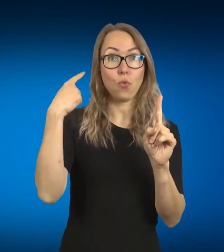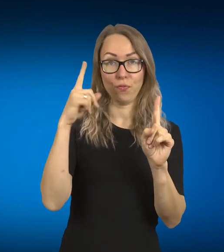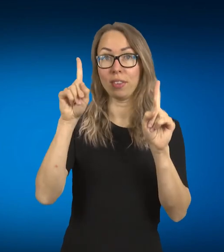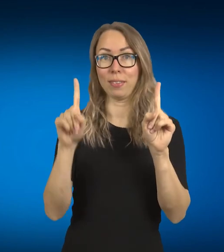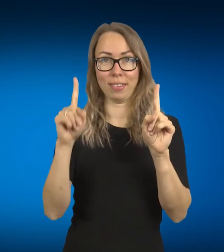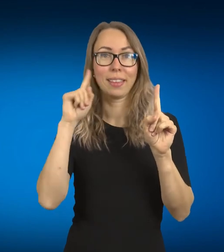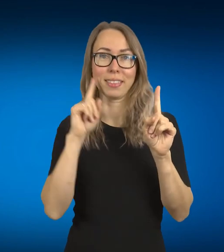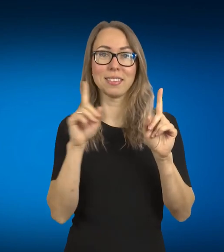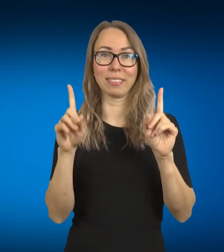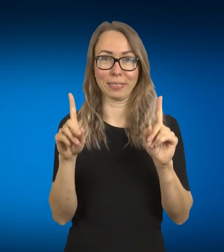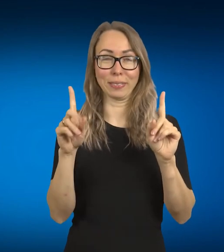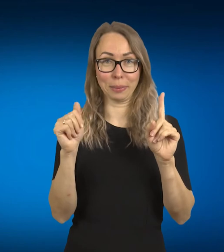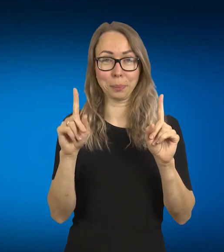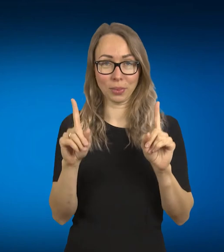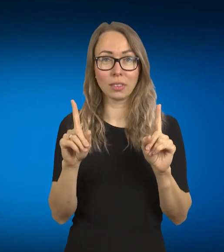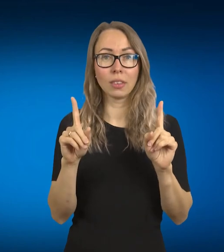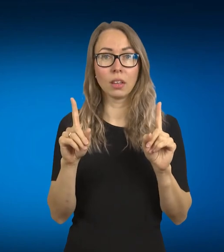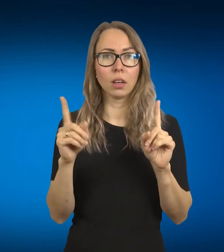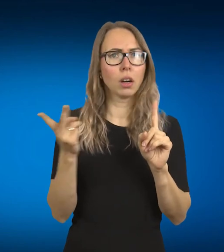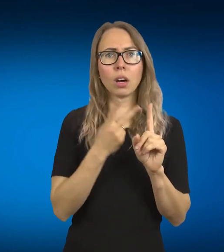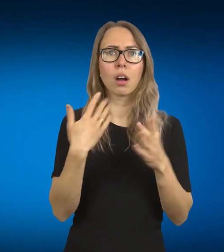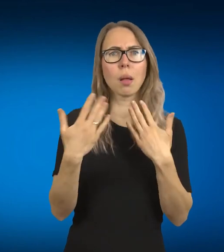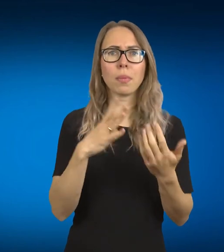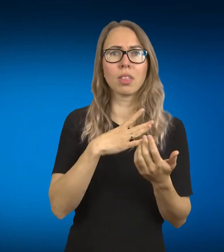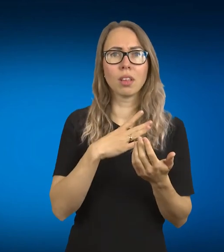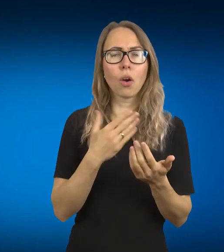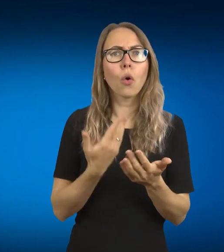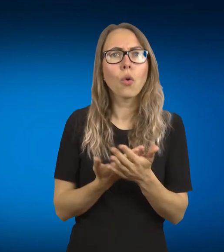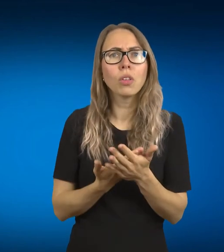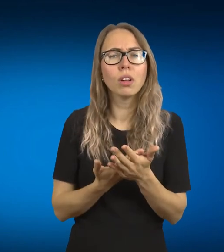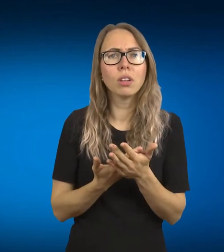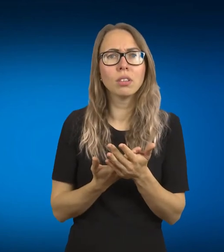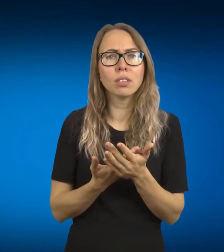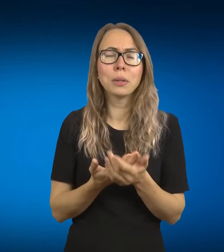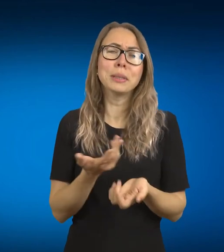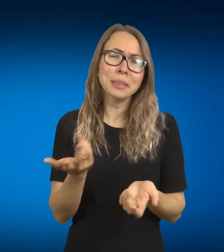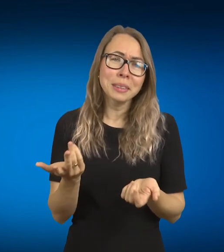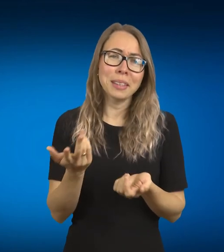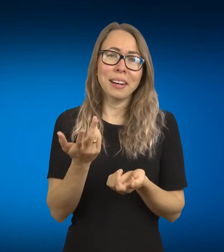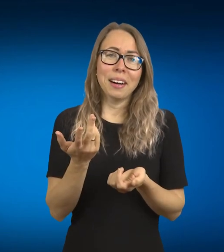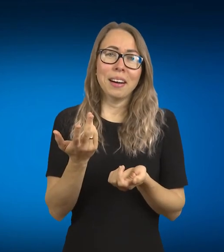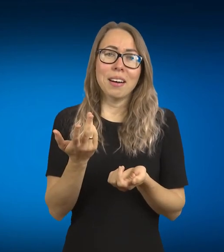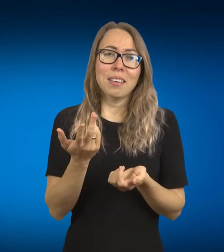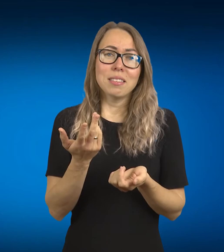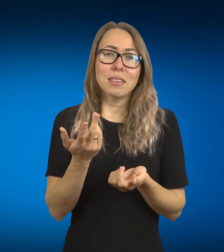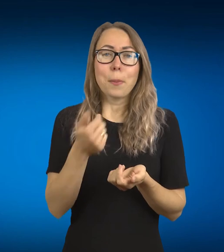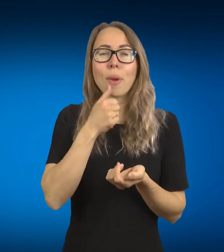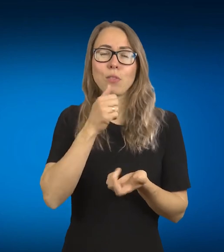ne tik šitas kalbas nesusikalba, mes iš principo, jeigu taipimame visą visuomenę, visus pasaulio